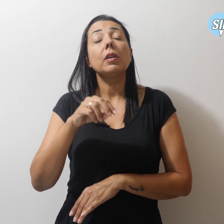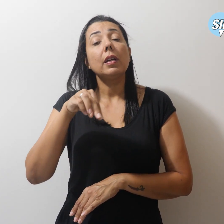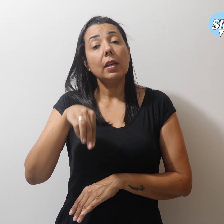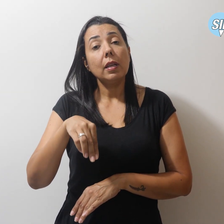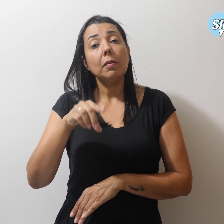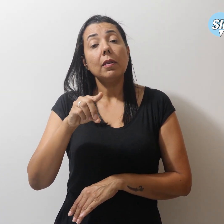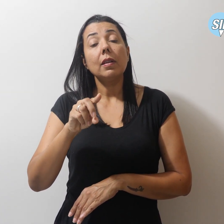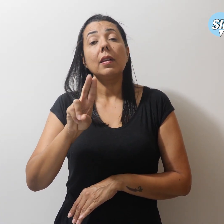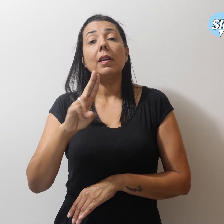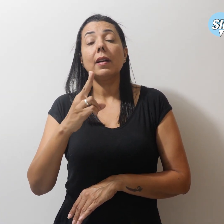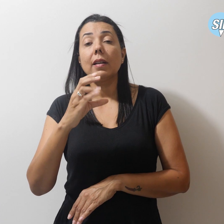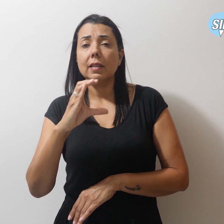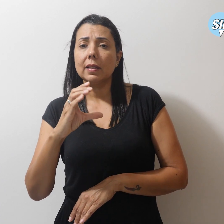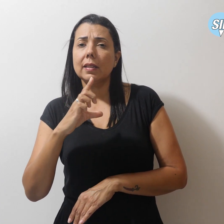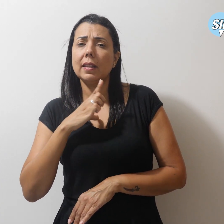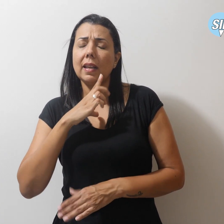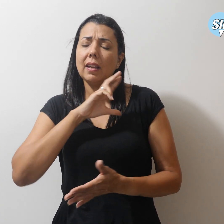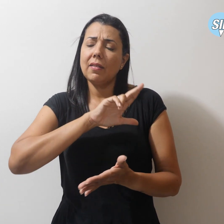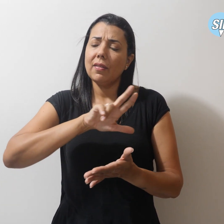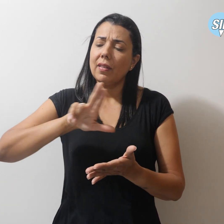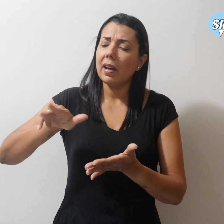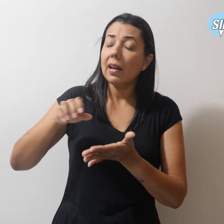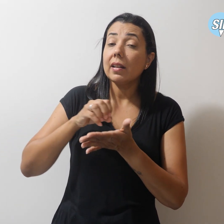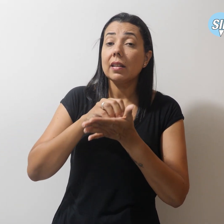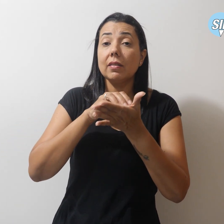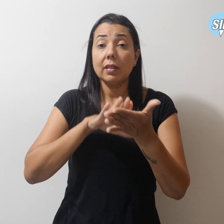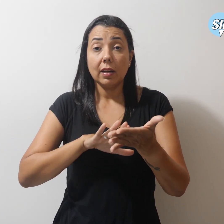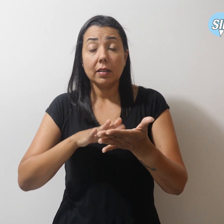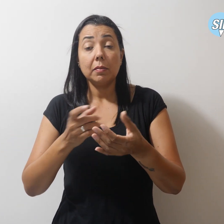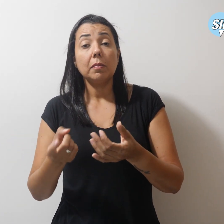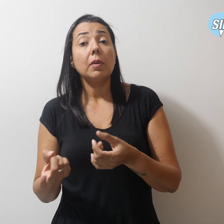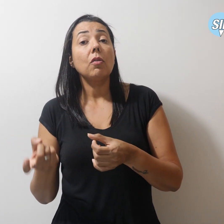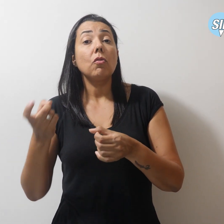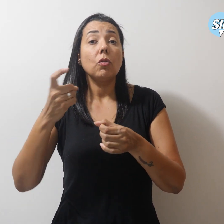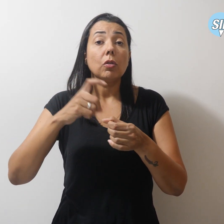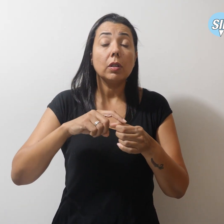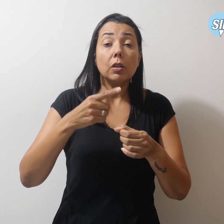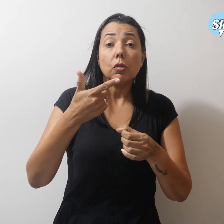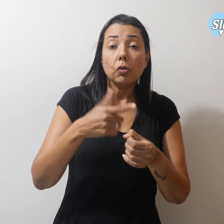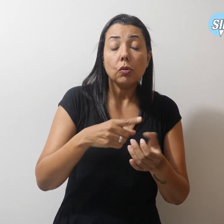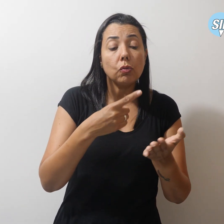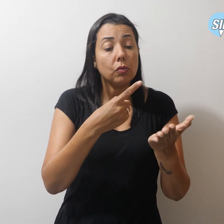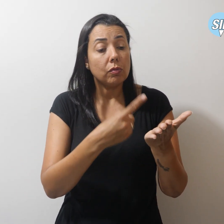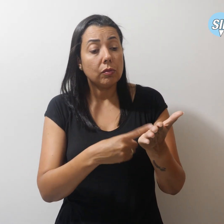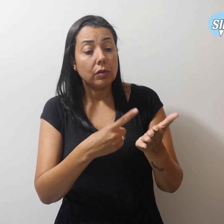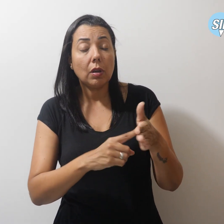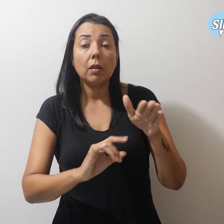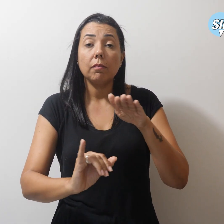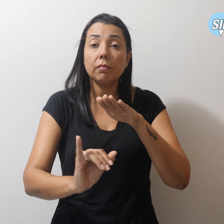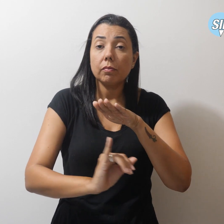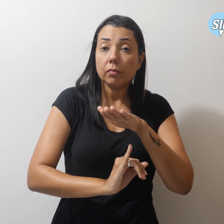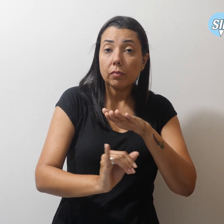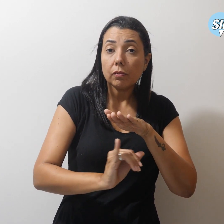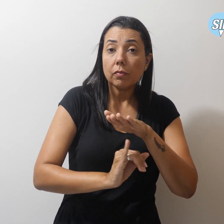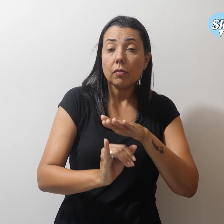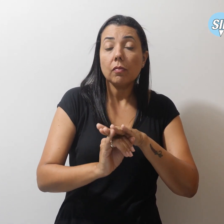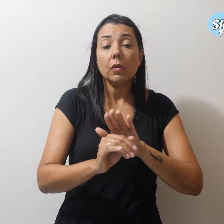realizado várias atividades para a retomada das agendas institucionais de preservação da